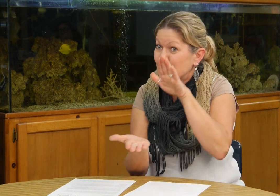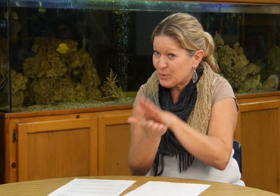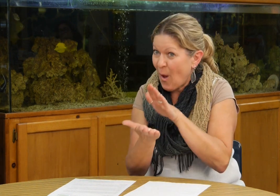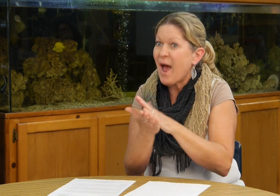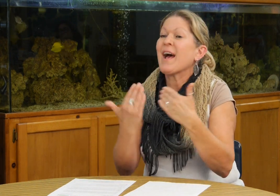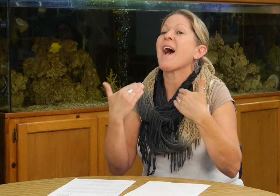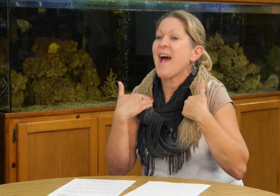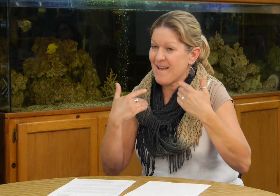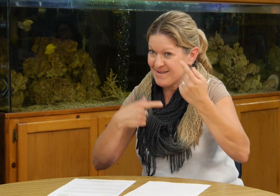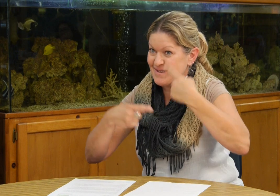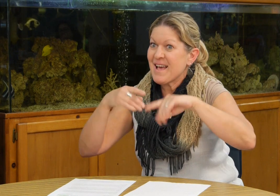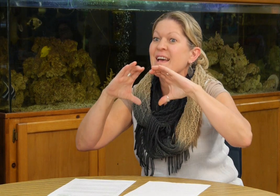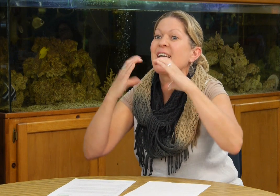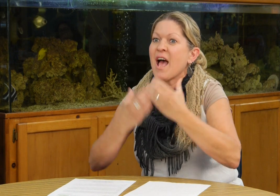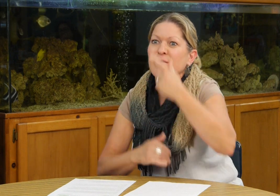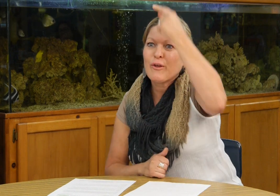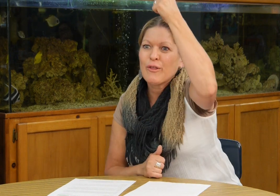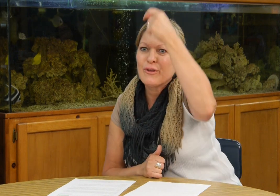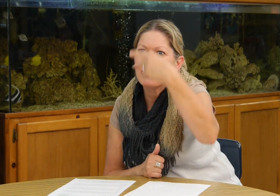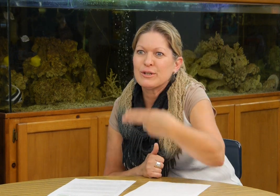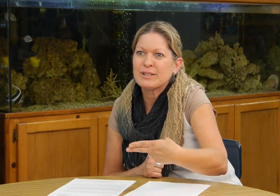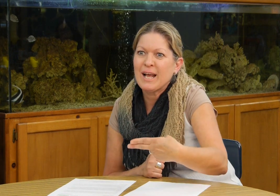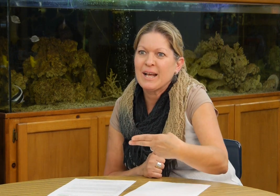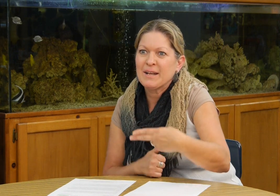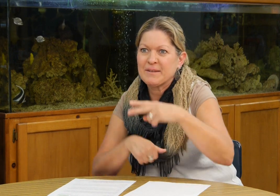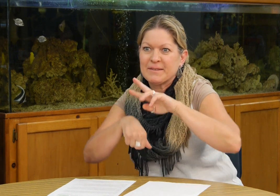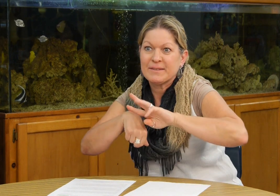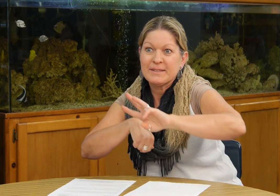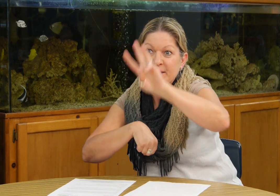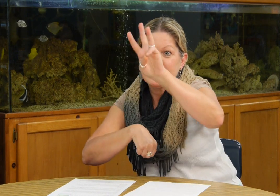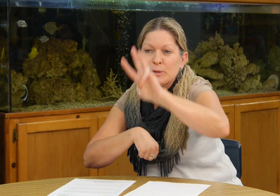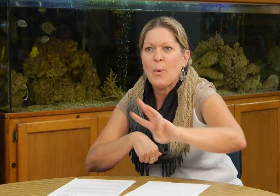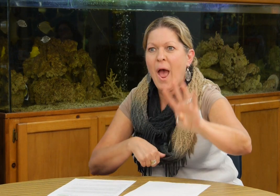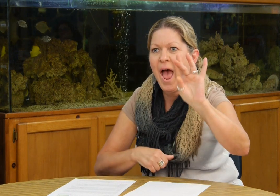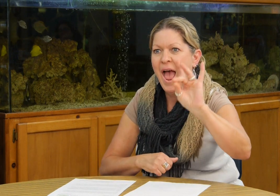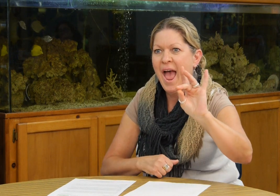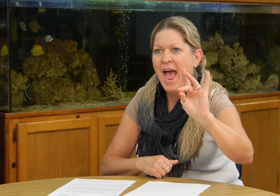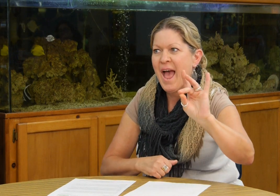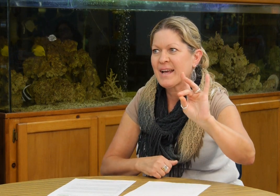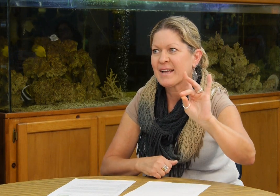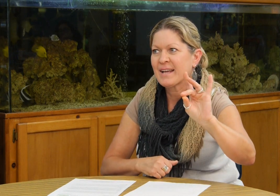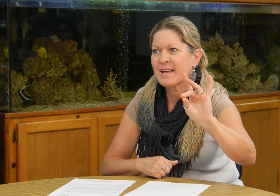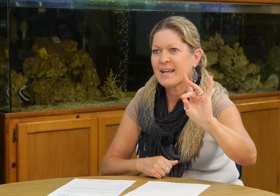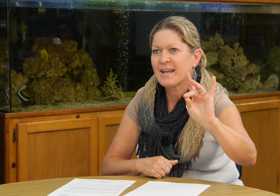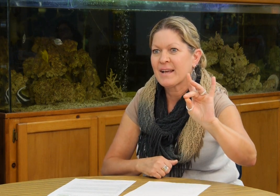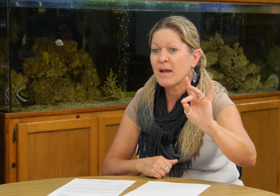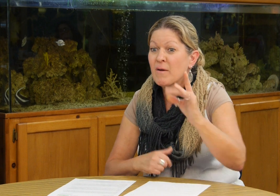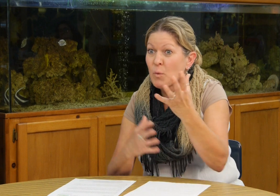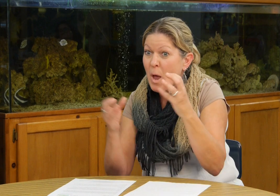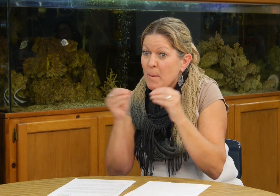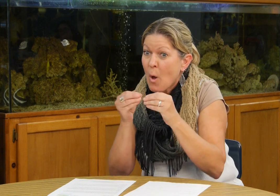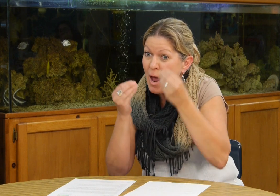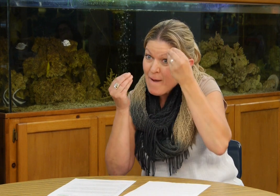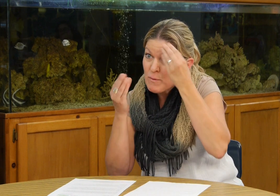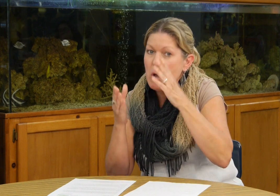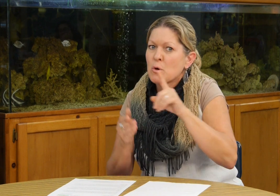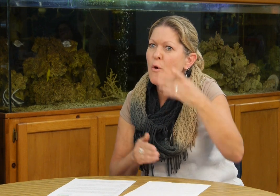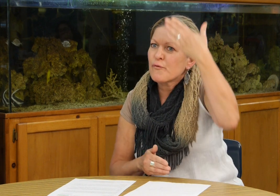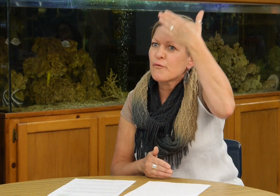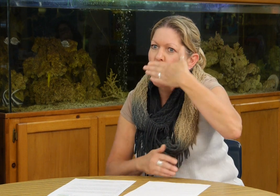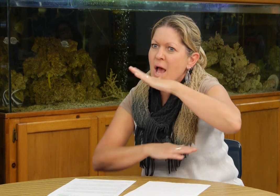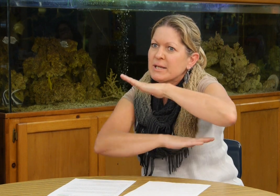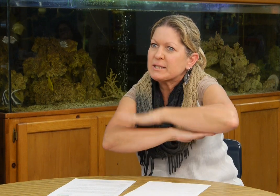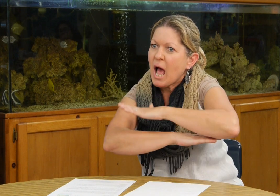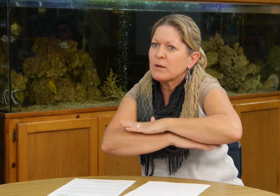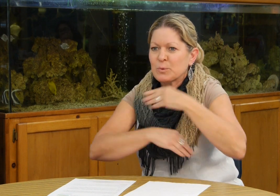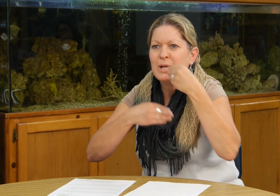lenguaje de señas para comunicarse con sus hijos y si tenemos una clase es todos los jueves a las 6 de la tarde de 6 a 8 de la tarde si